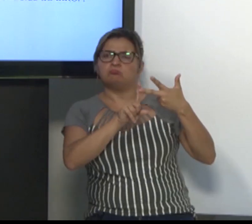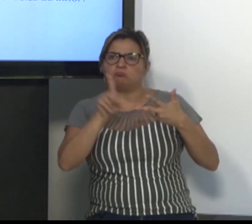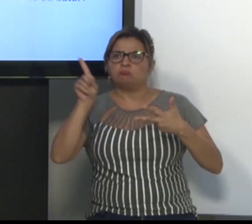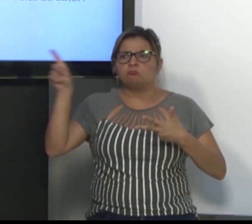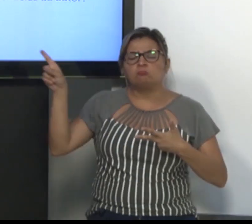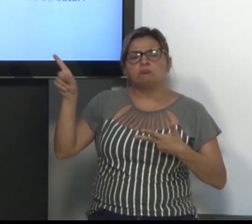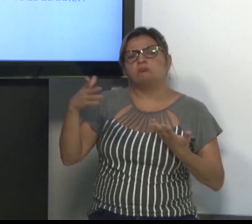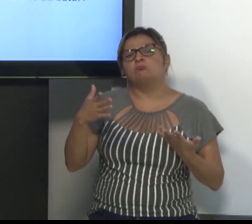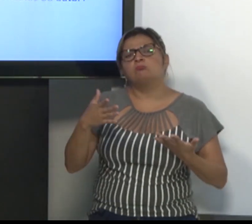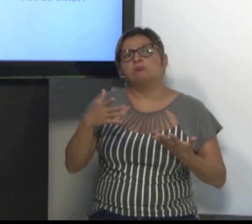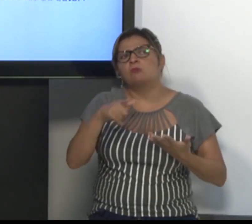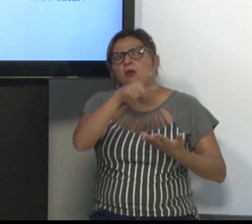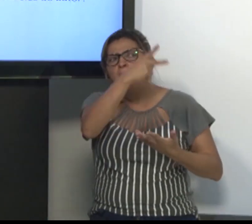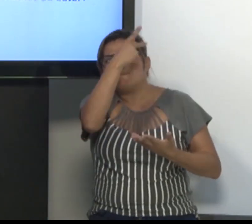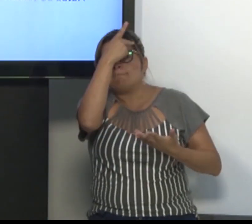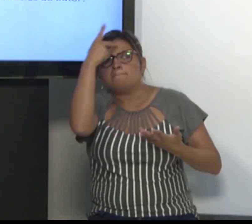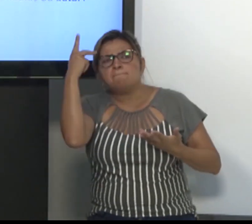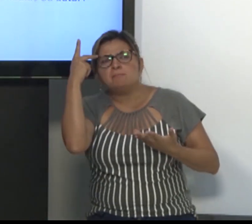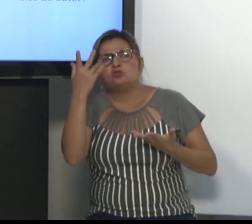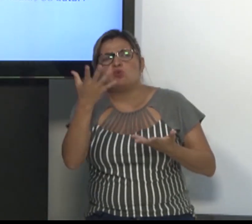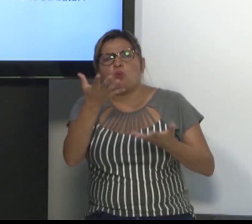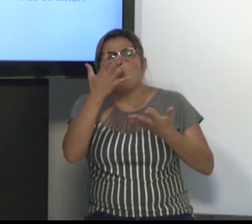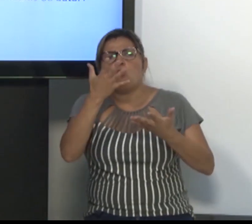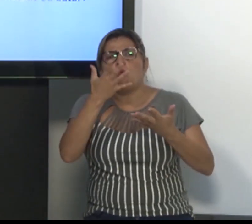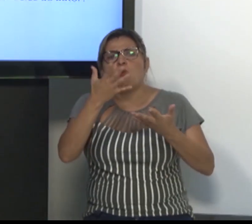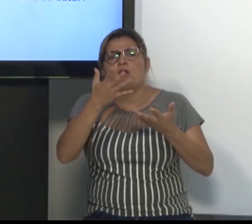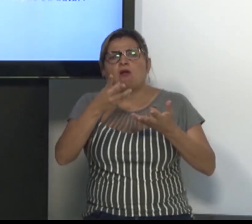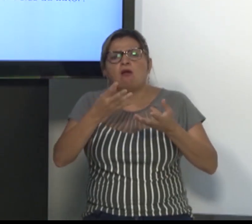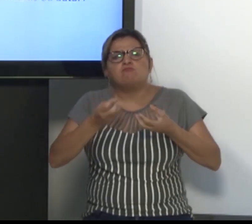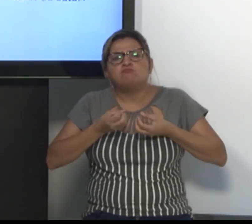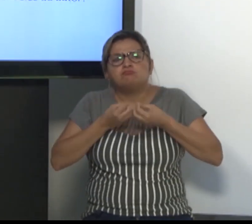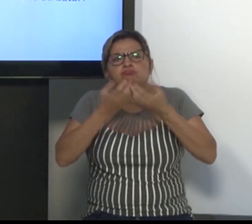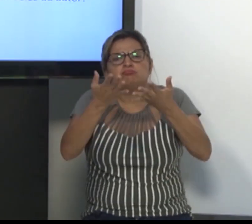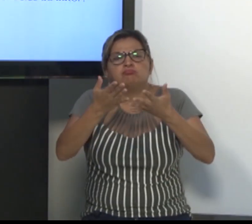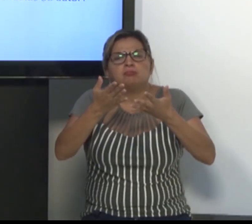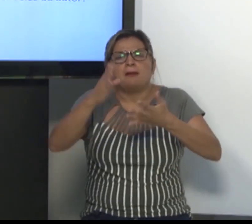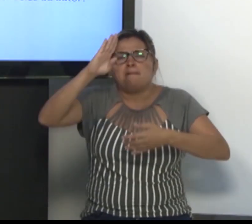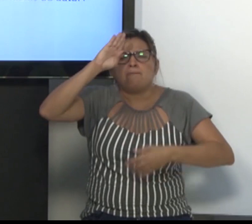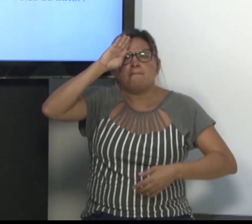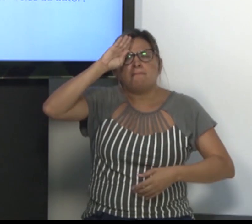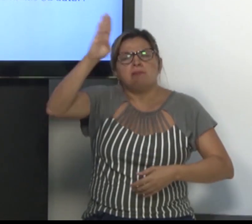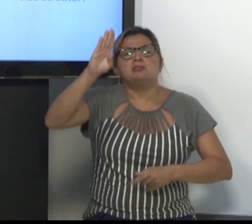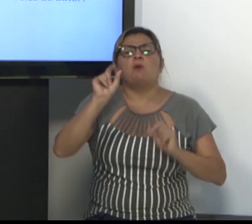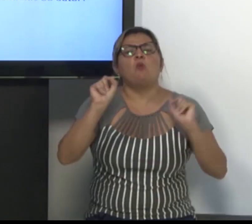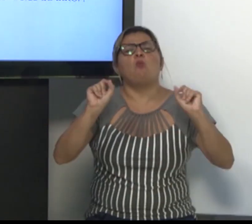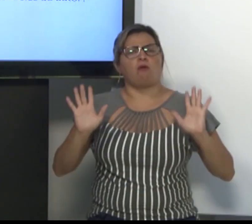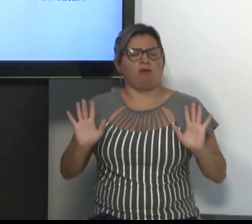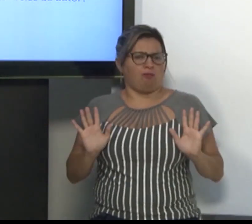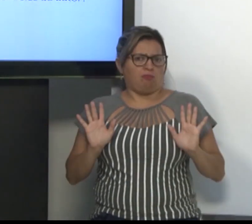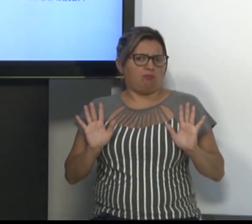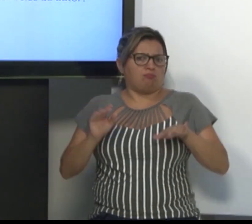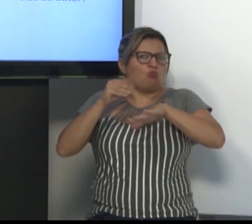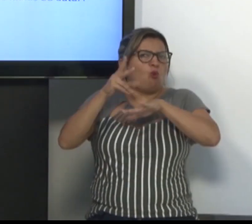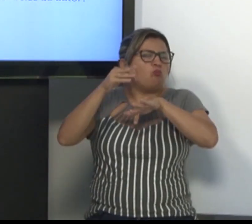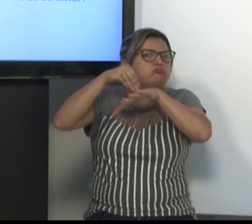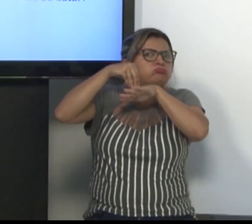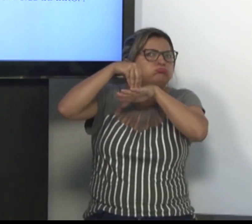Como seria a síntese? A pessoa, ela conseguir compreender a ideia principal do texto, o